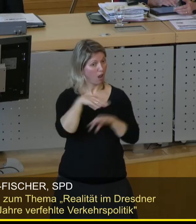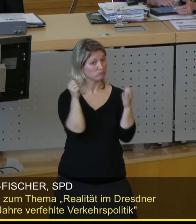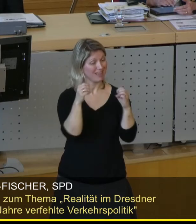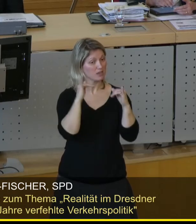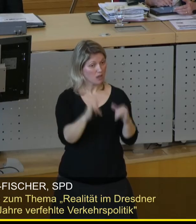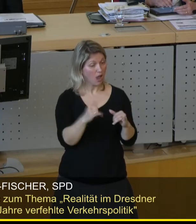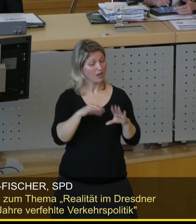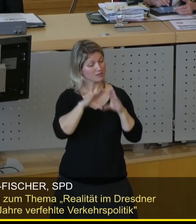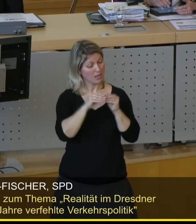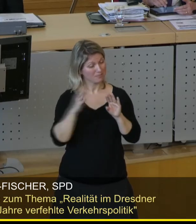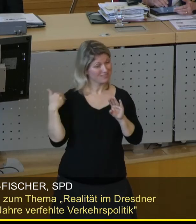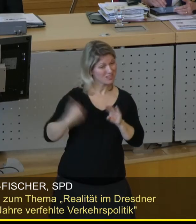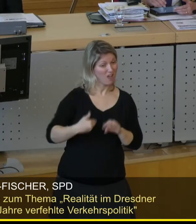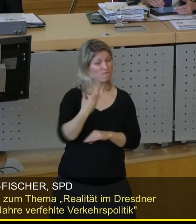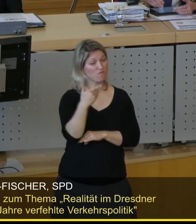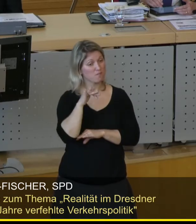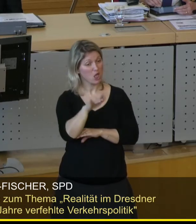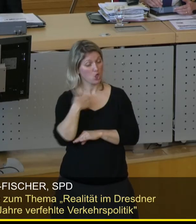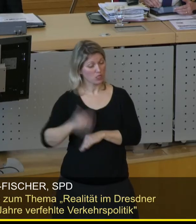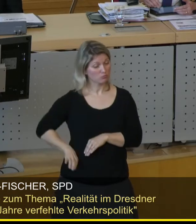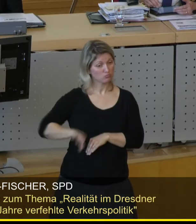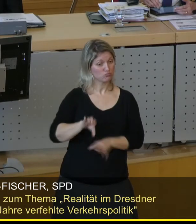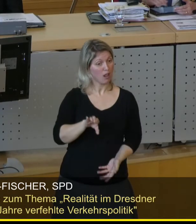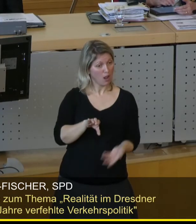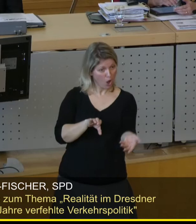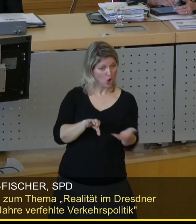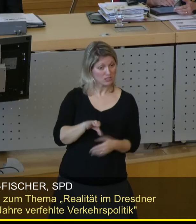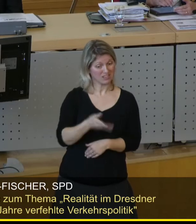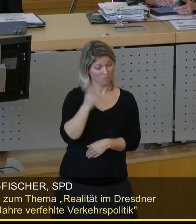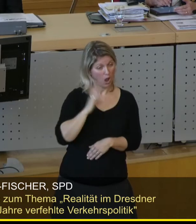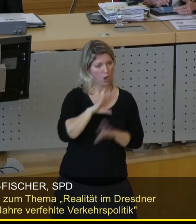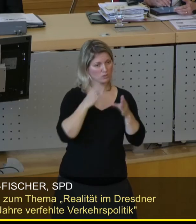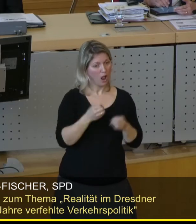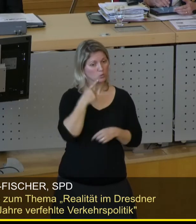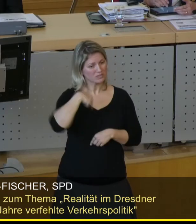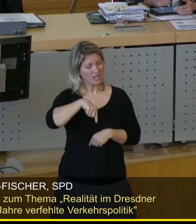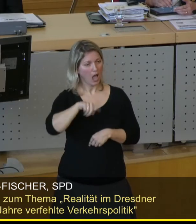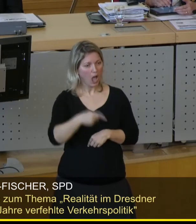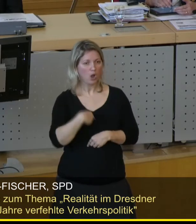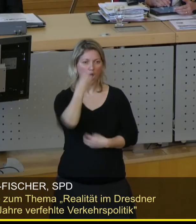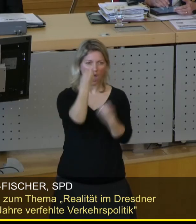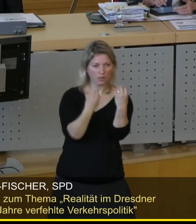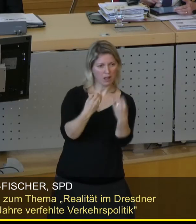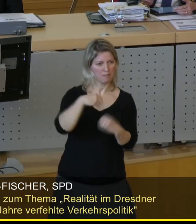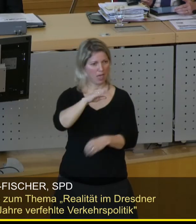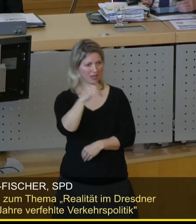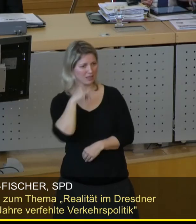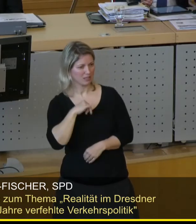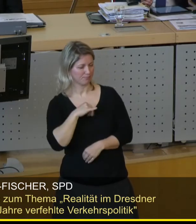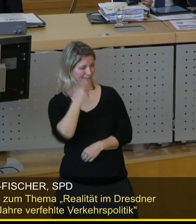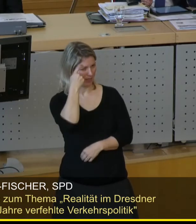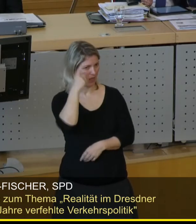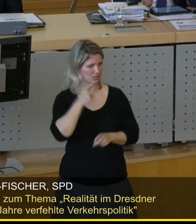insgesamt dafür bereitgestellt, im letzten Haushalt und in diesem Haushalt, für intelligentere Ampeln, die eben, weil die